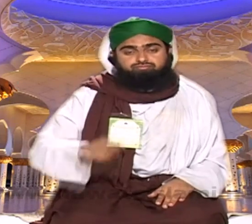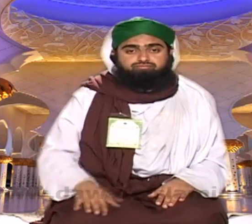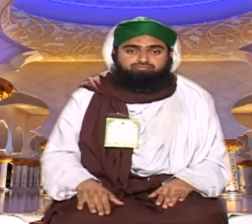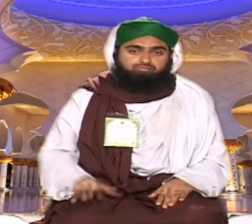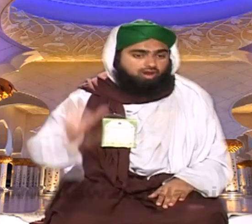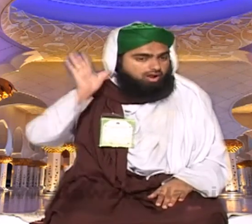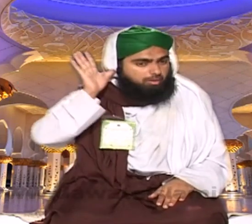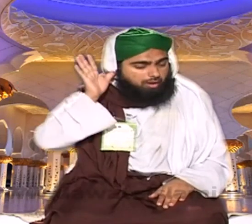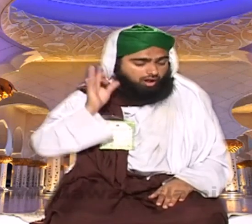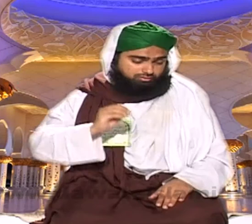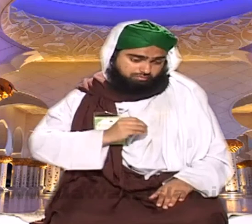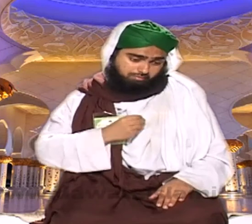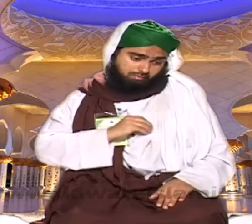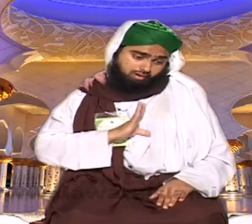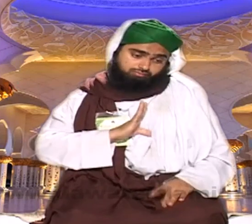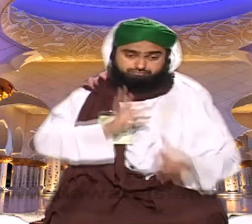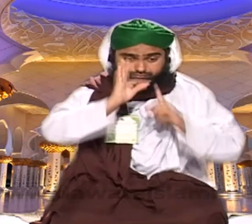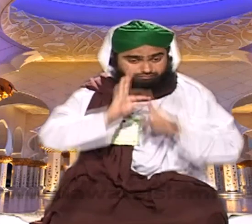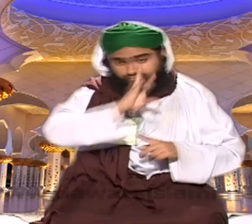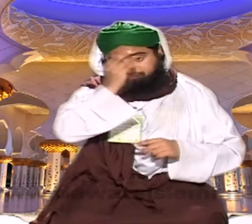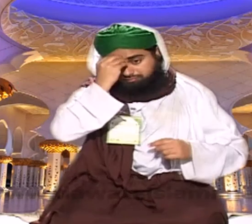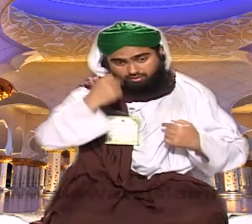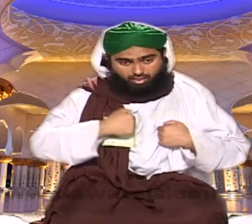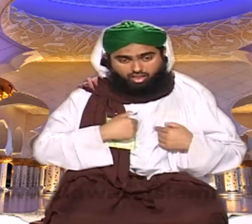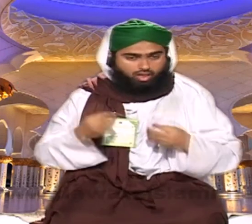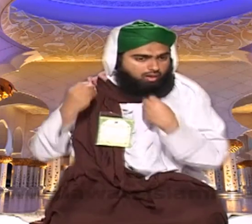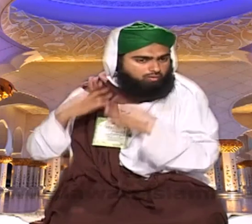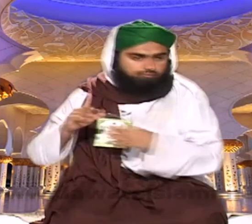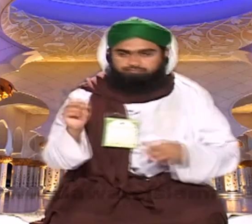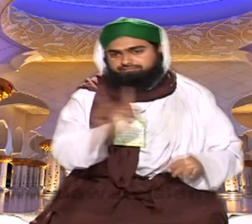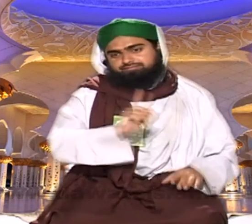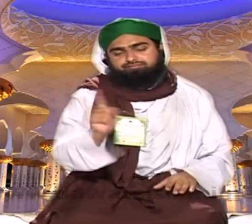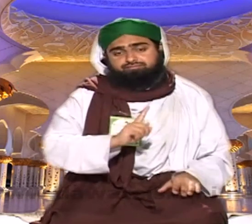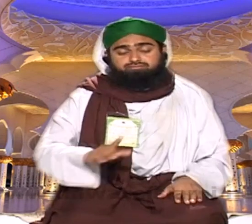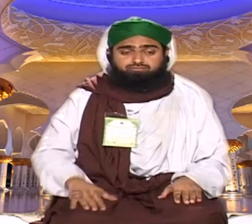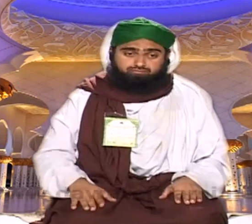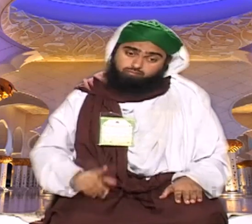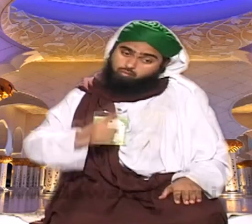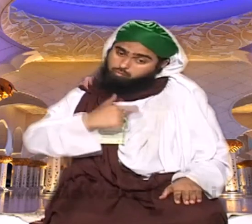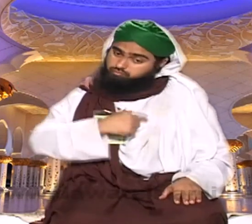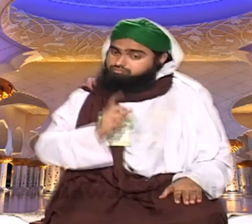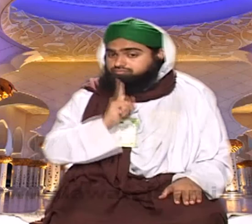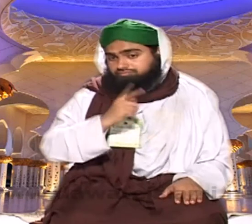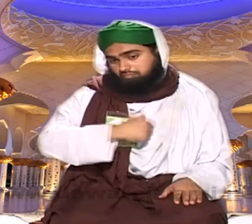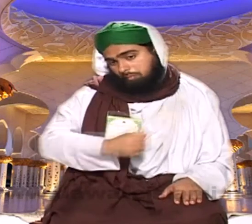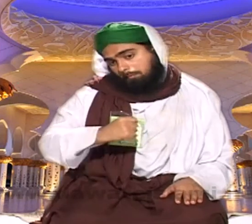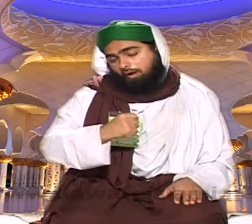کہ نماز میری جوٹی ہے اس کے بغیر چارہ نہیں اگر کبھی احساس ہو گئے انشاءاللہ